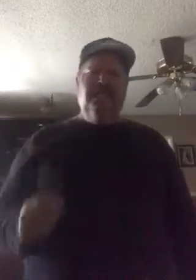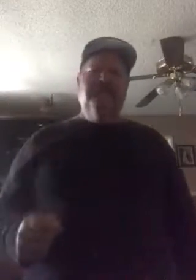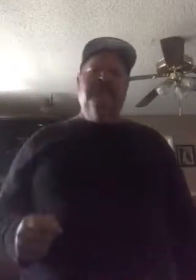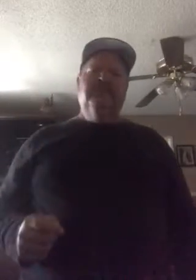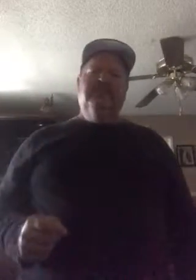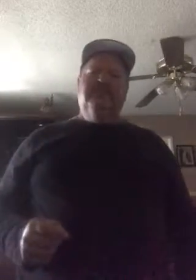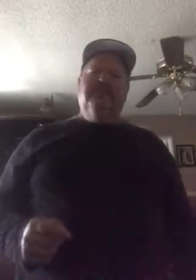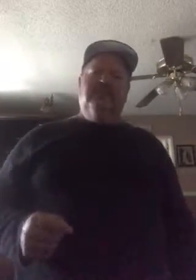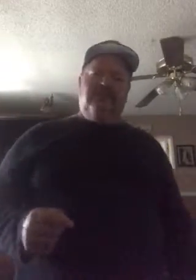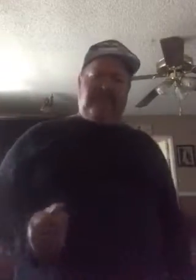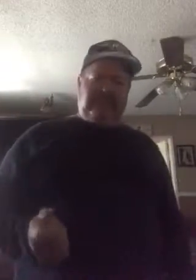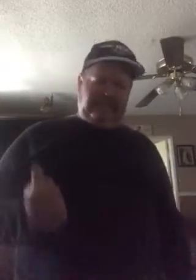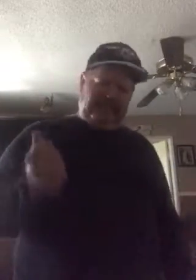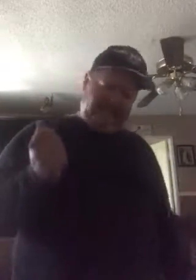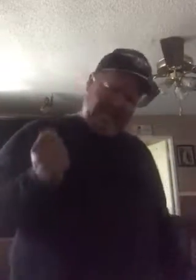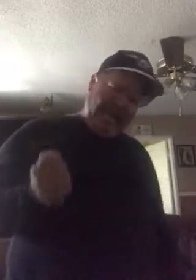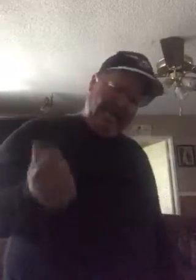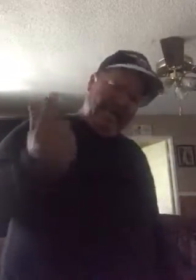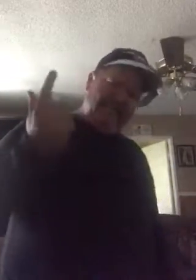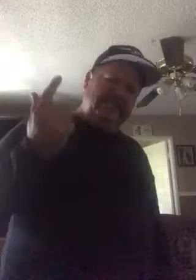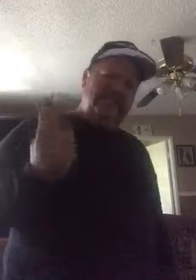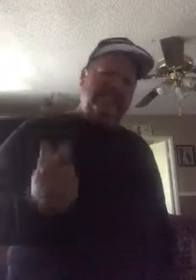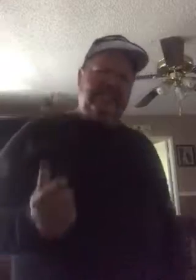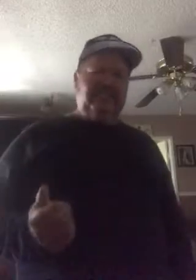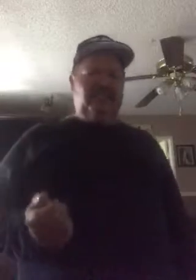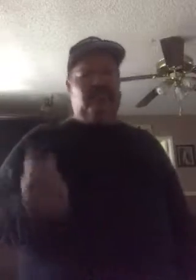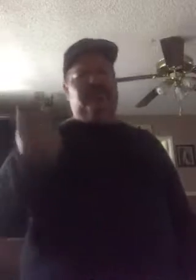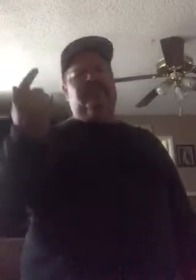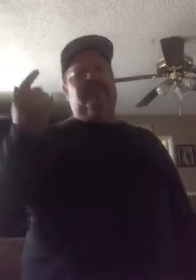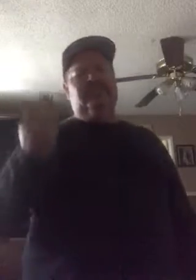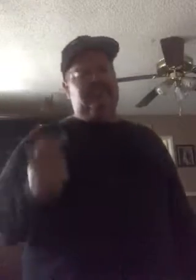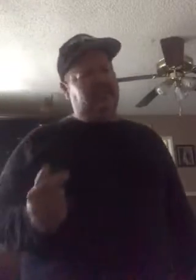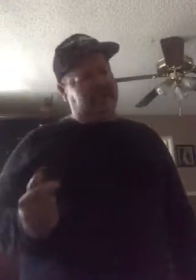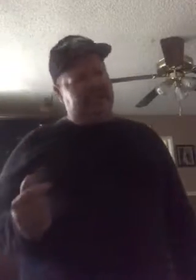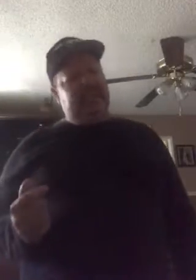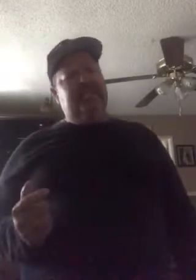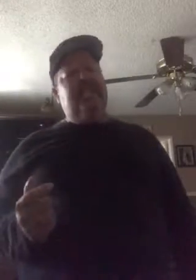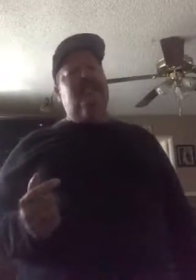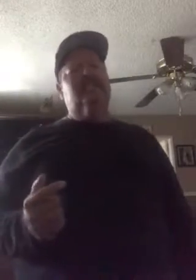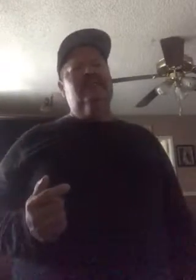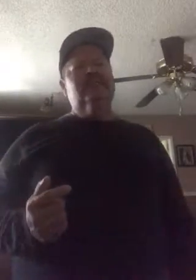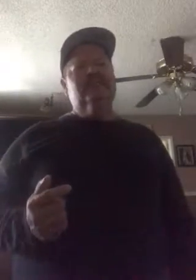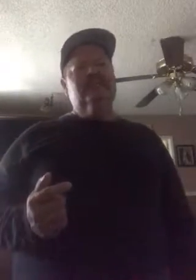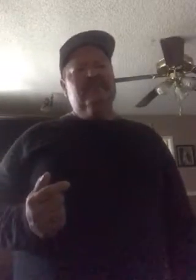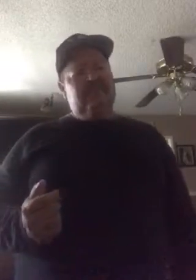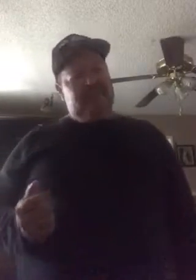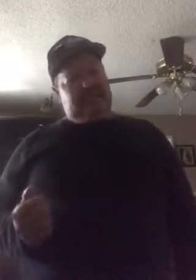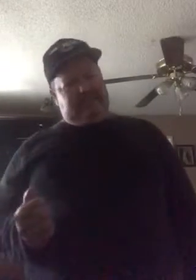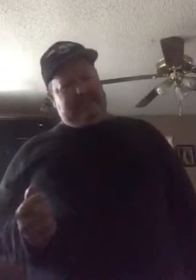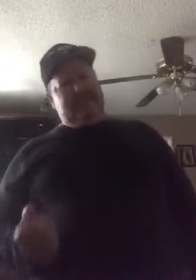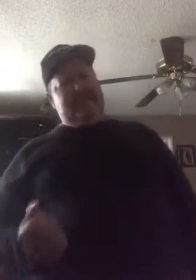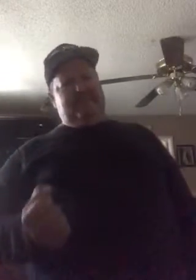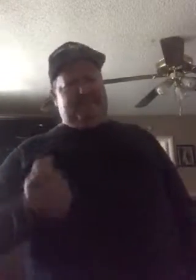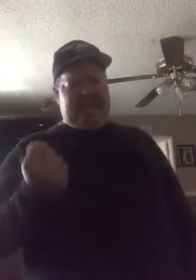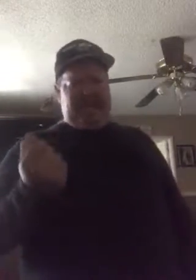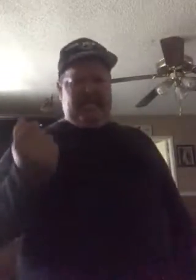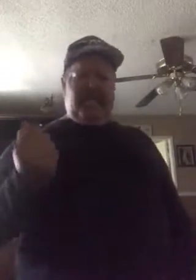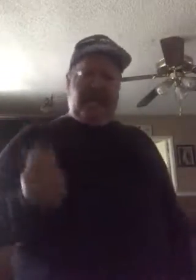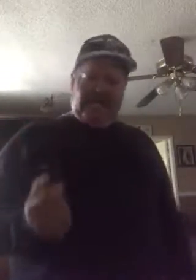Ni las estrellas ni las noches ni el día y de tantas penas